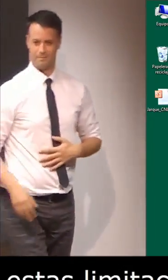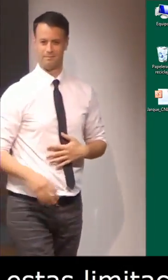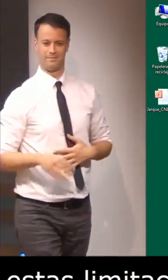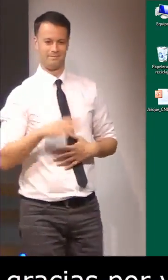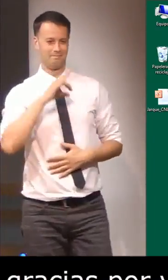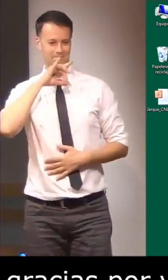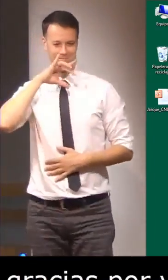Aplausos